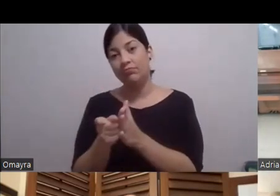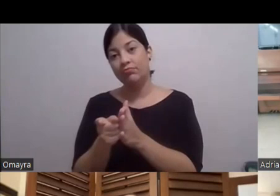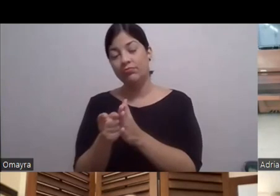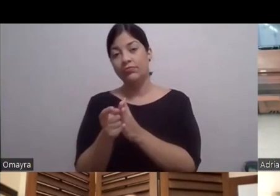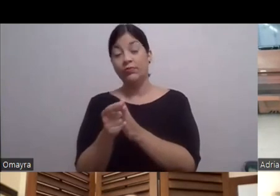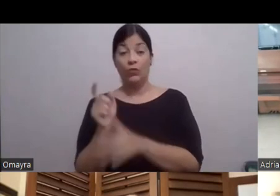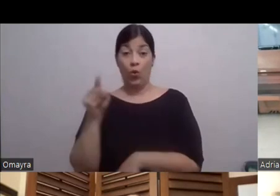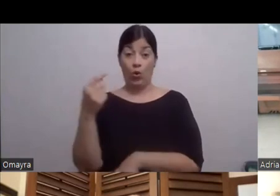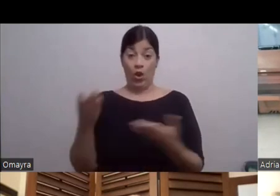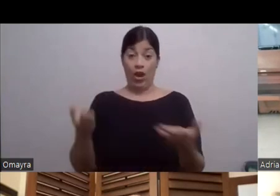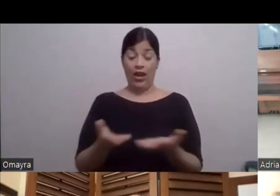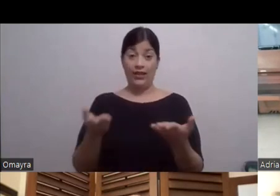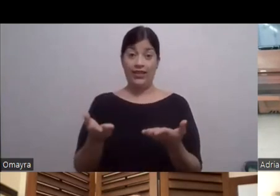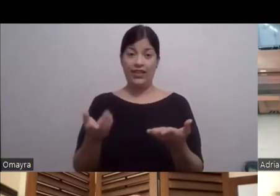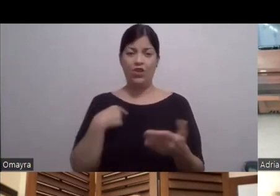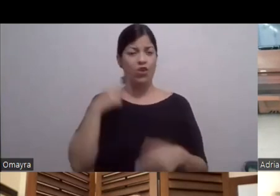que son Cuatro aquí de noche Allá eran seis